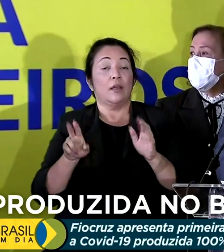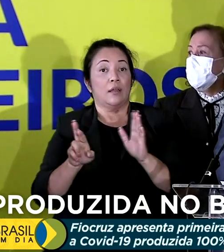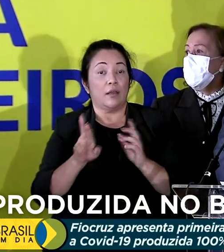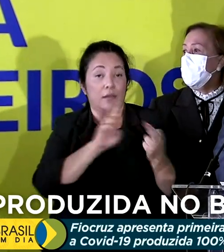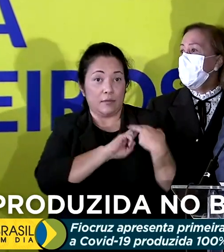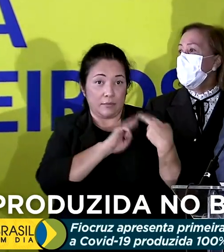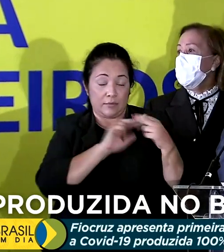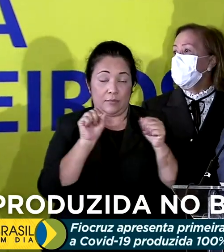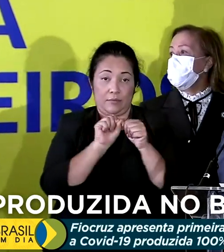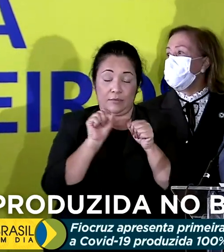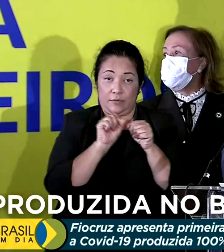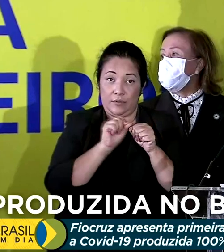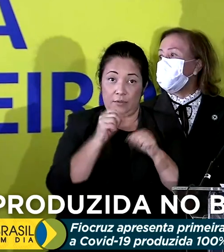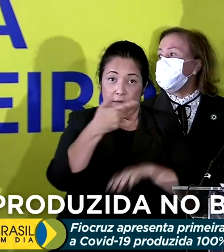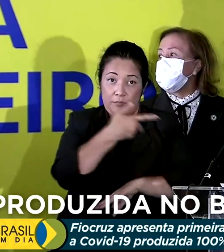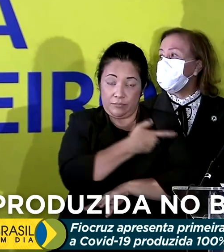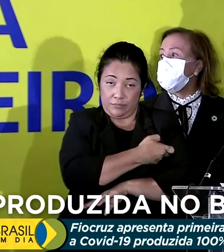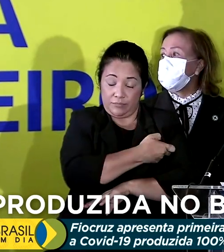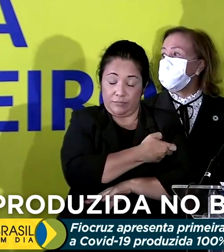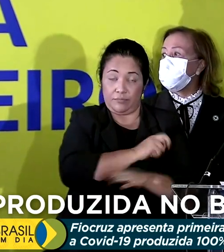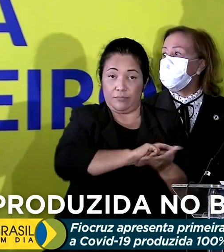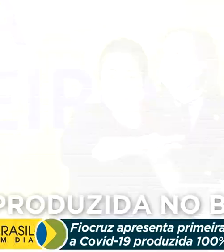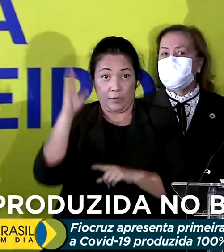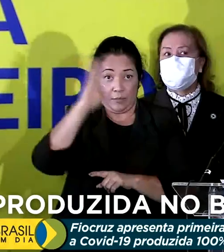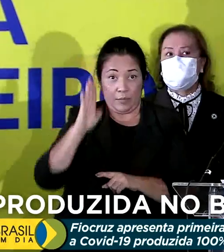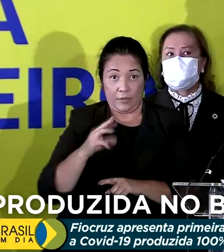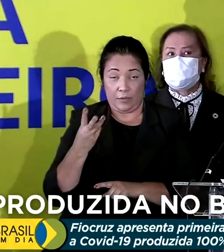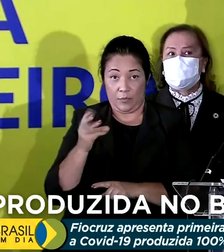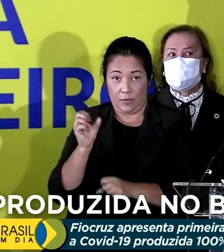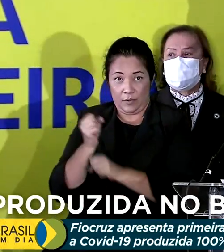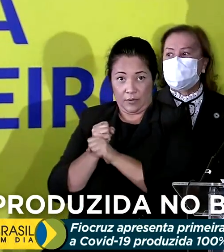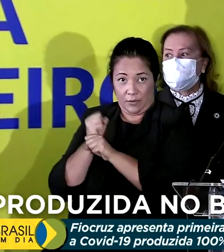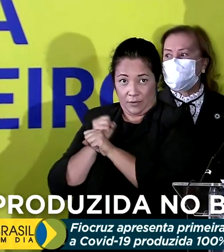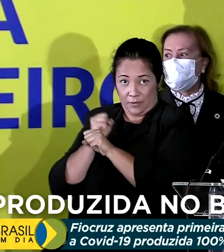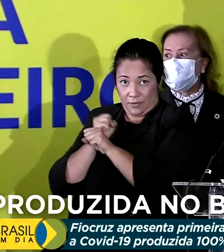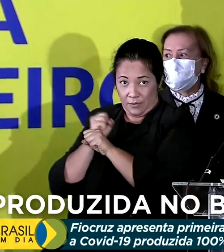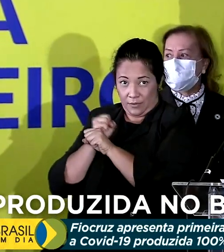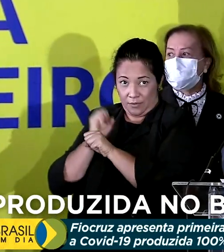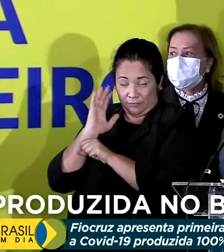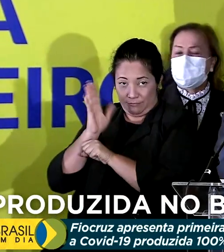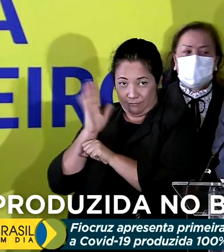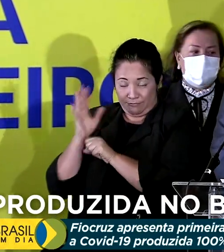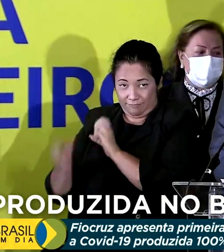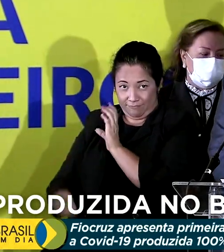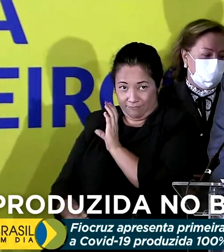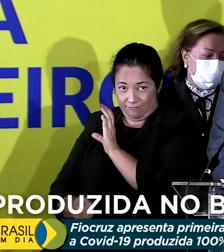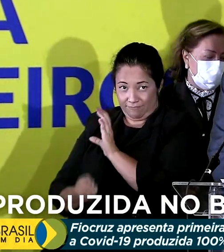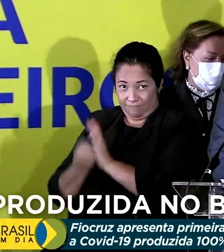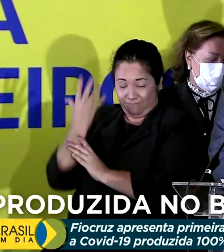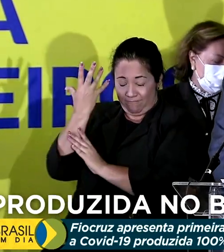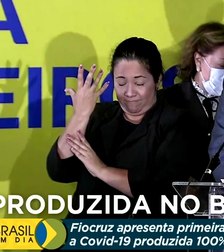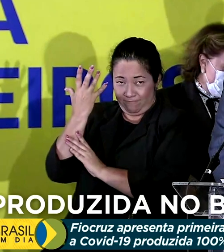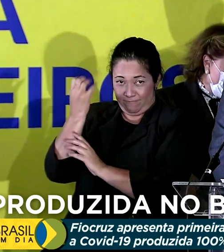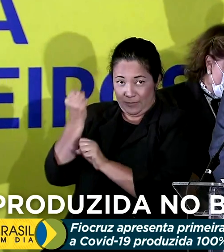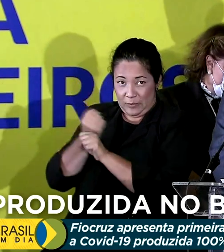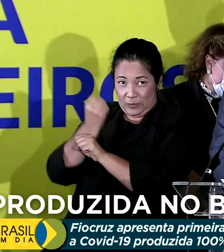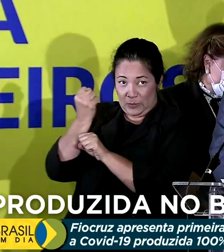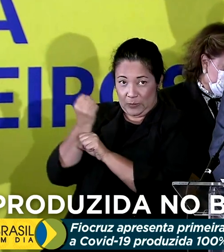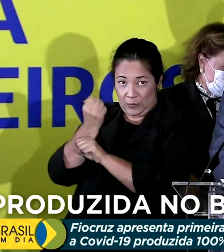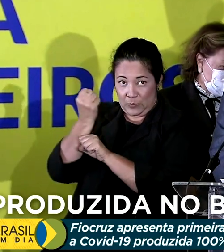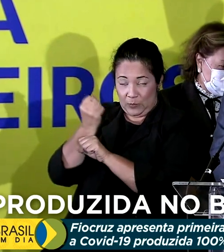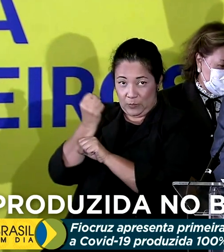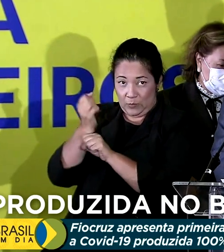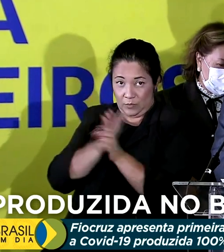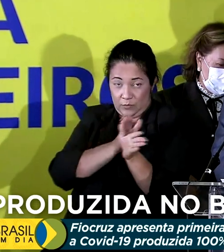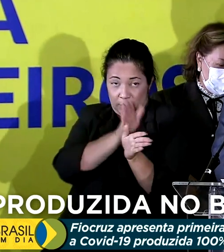indissociável para um país que há 30 anos apostou em construir o maior sistema de